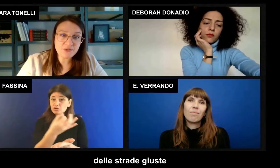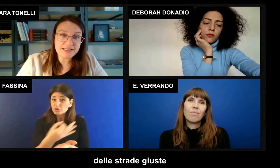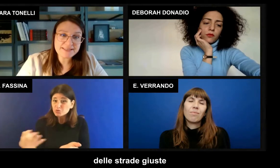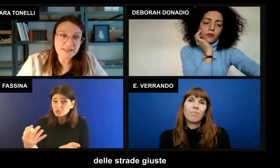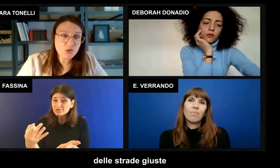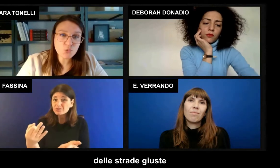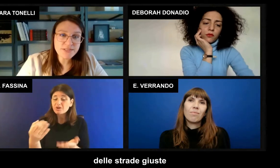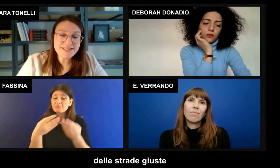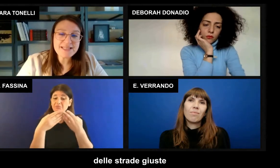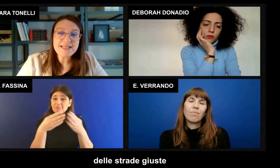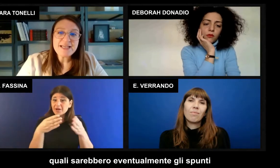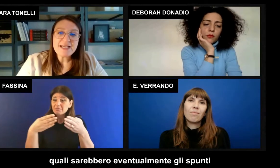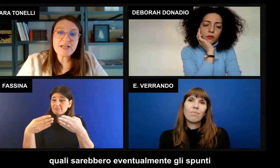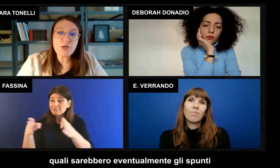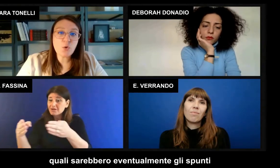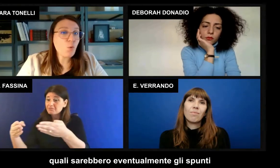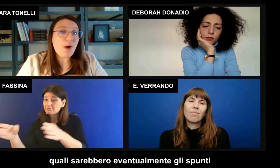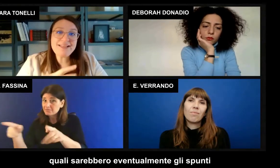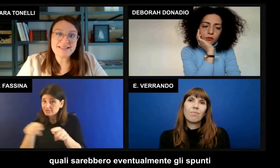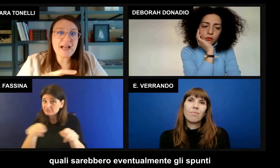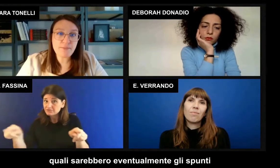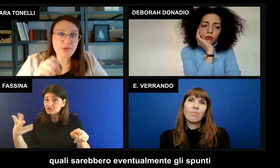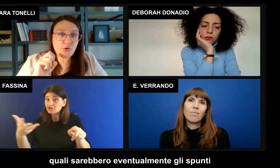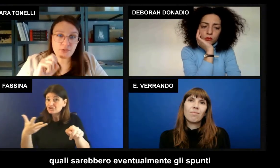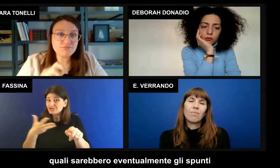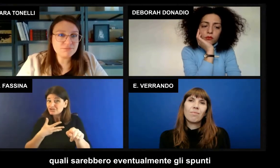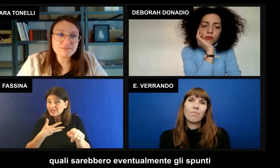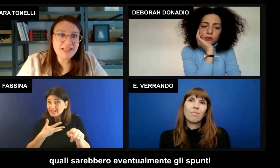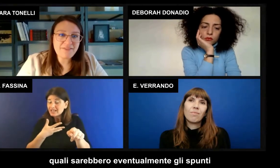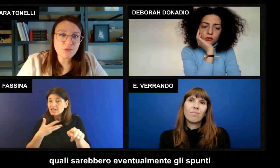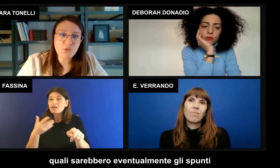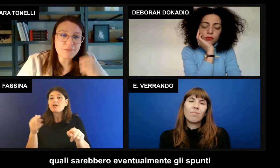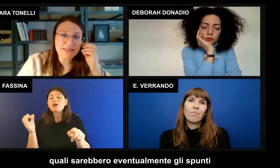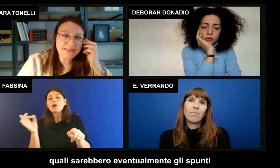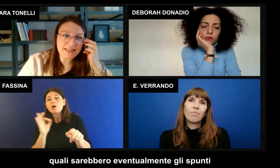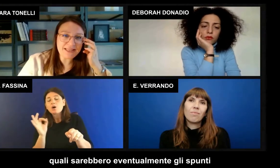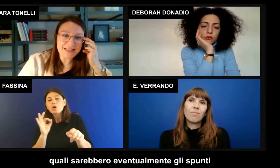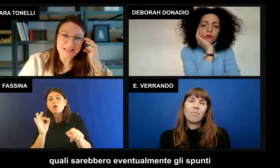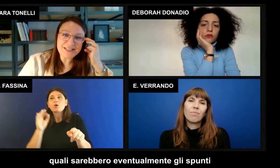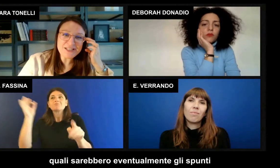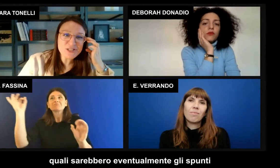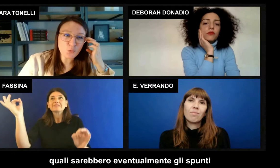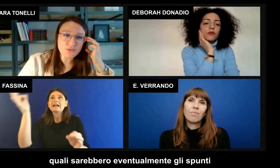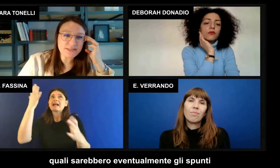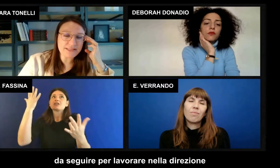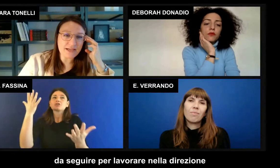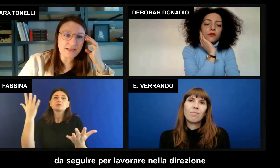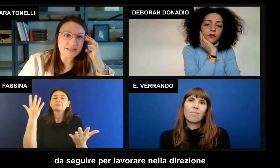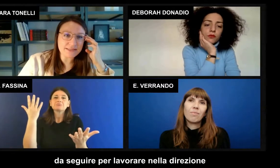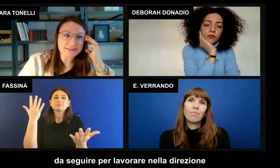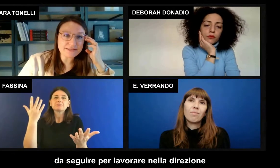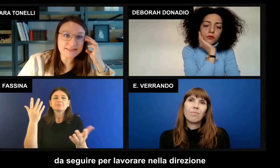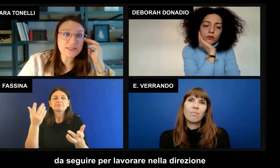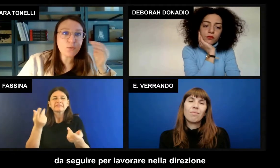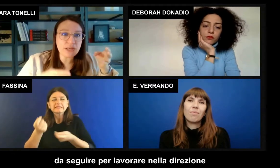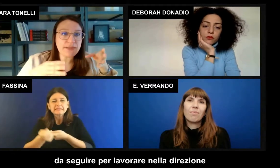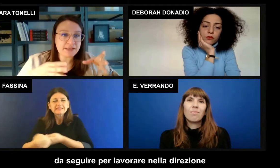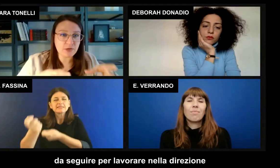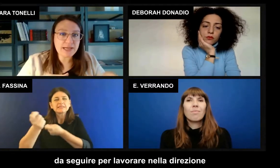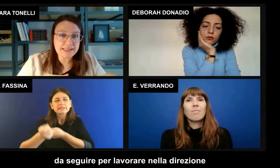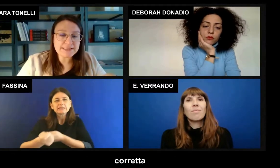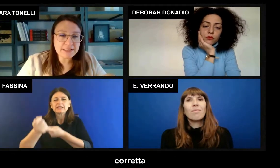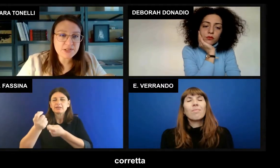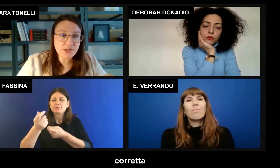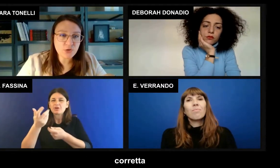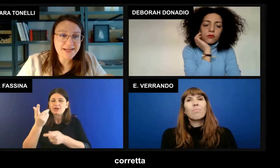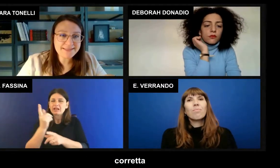stanno aprendo delle strade giuste, quali sarebbero eventualmente i spunti da seguire